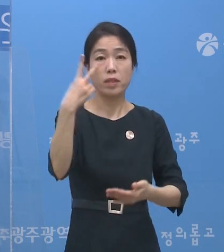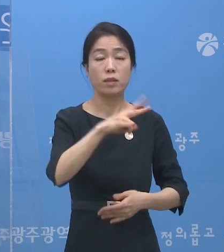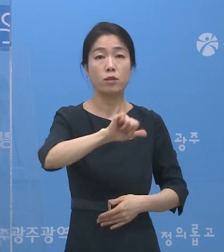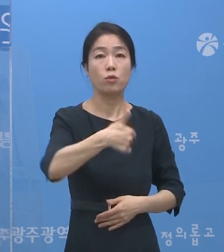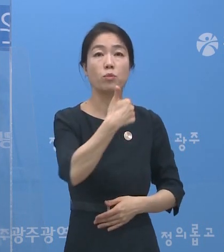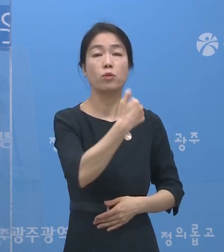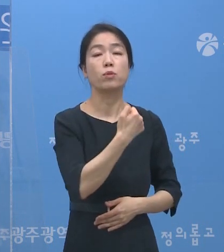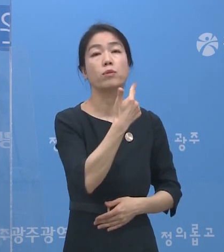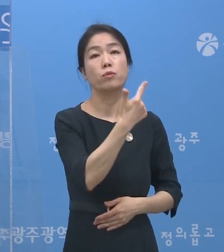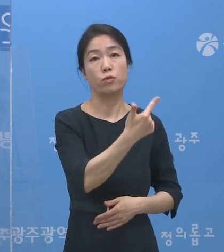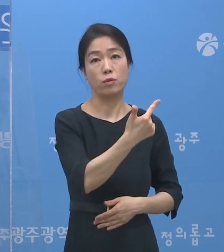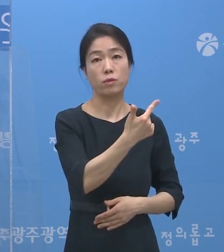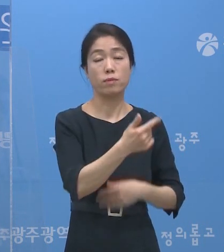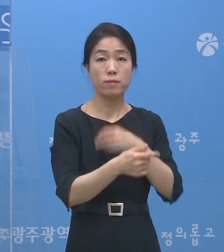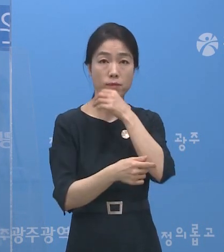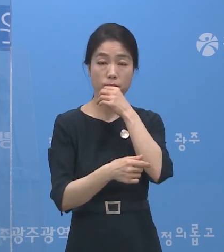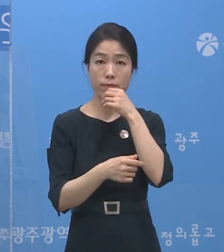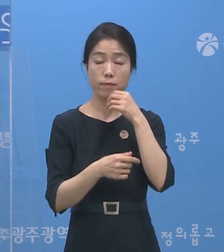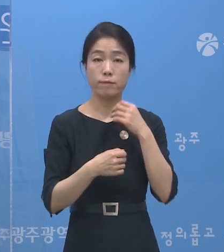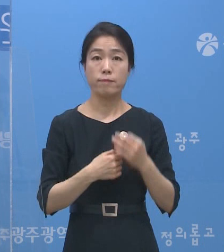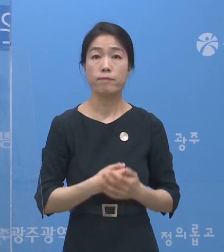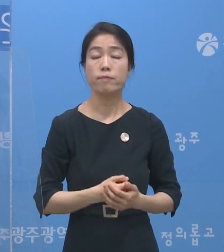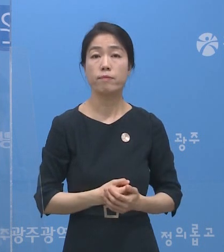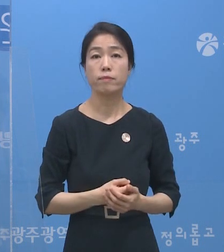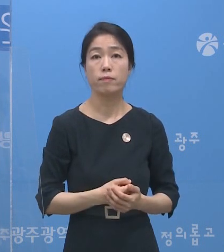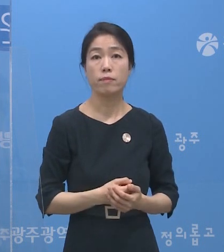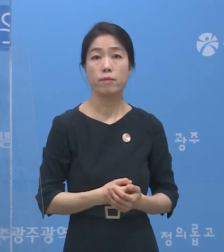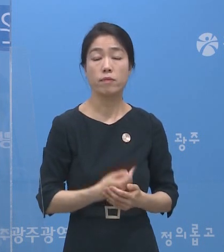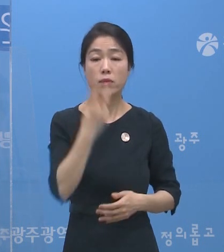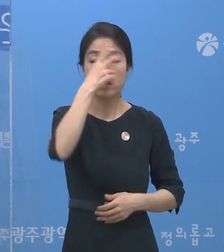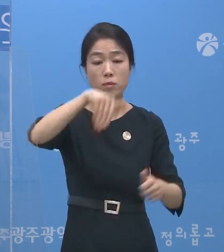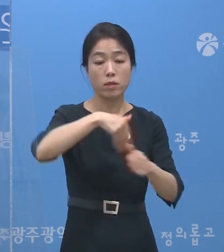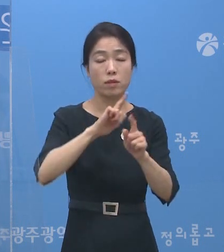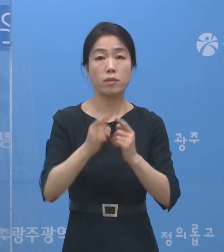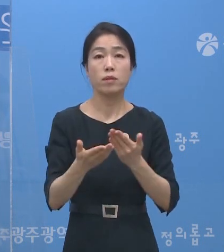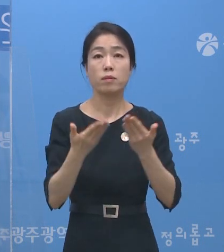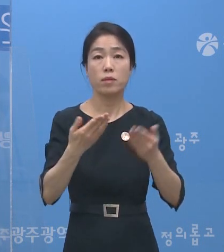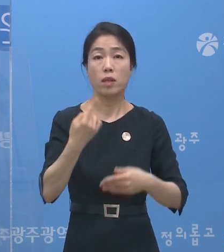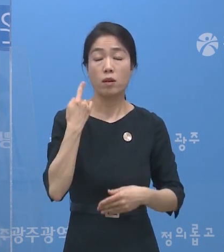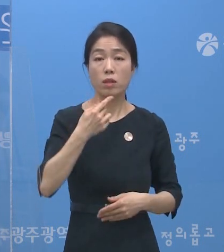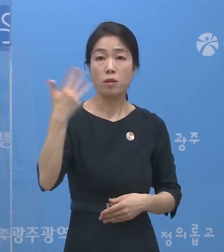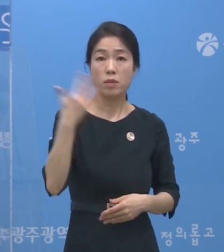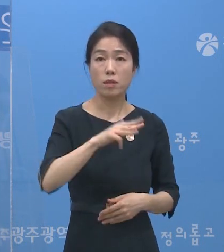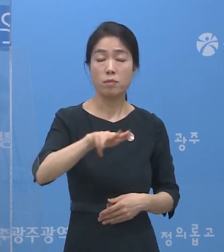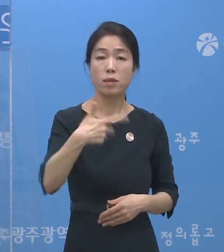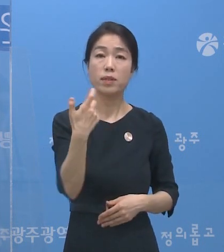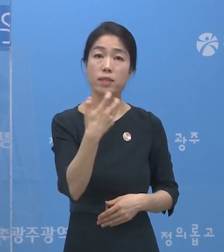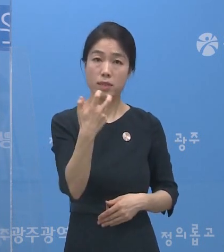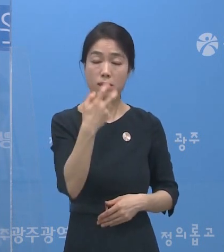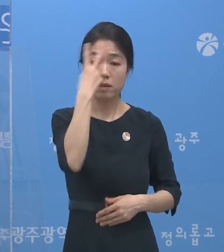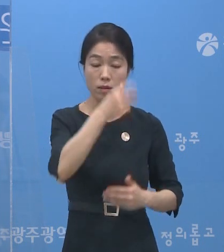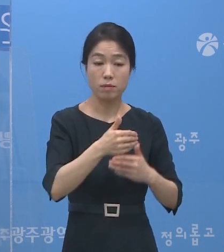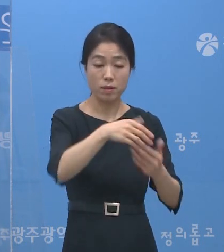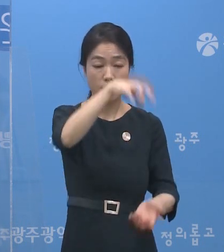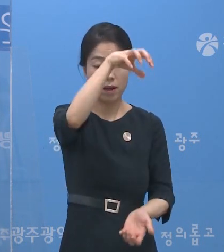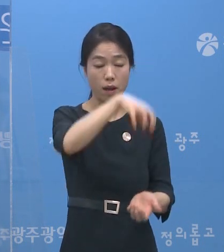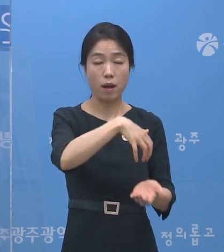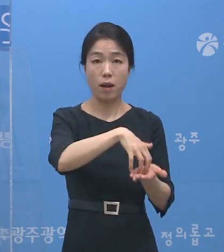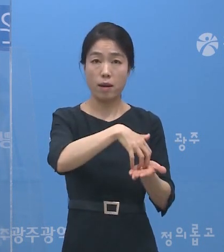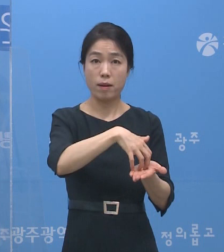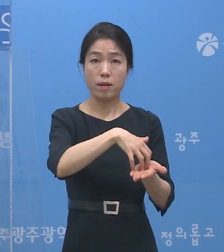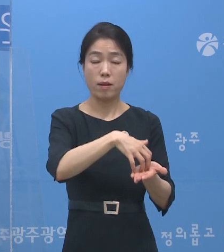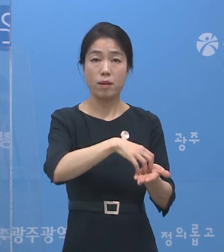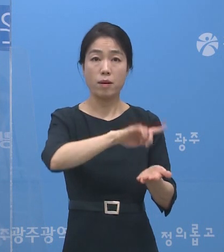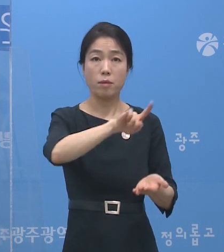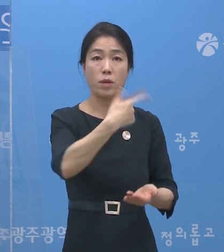,556명입니다. 검사 현황입니다. 어제 8,870건 검사 진행돼서 총 누적